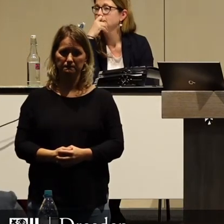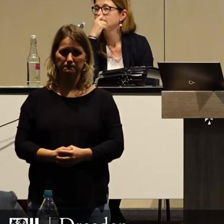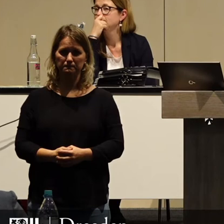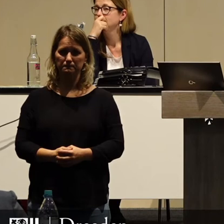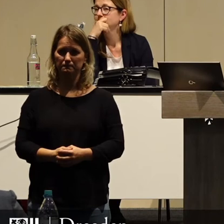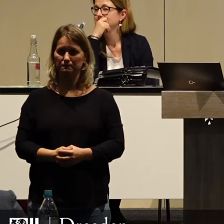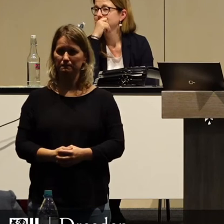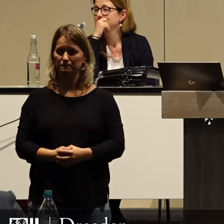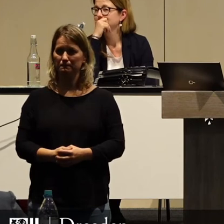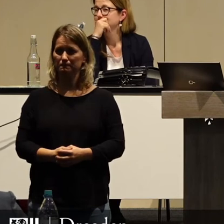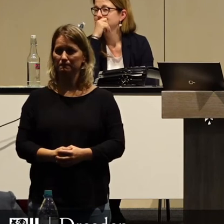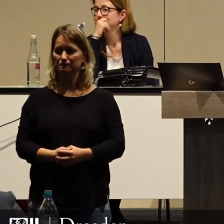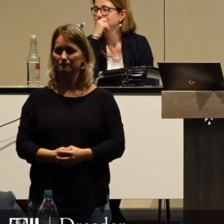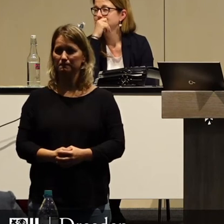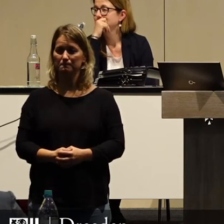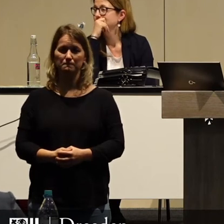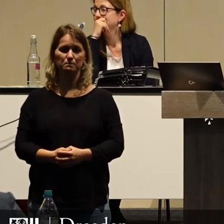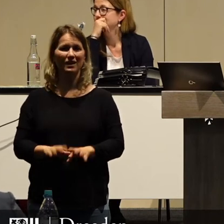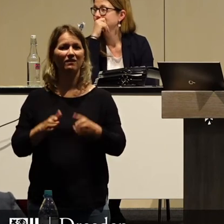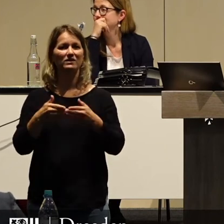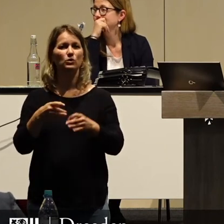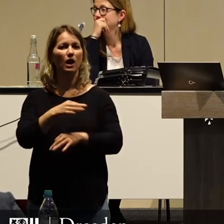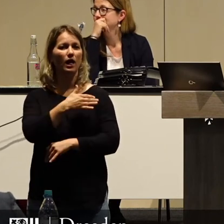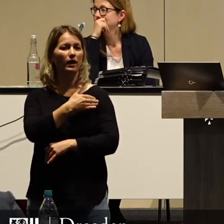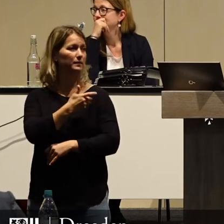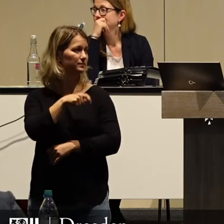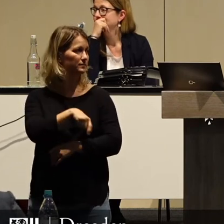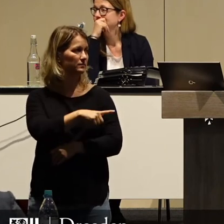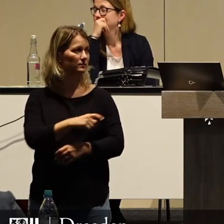So, für die Fraktion Die Linke, Herr Schollbach.